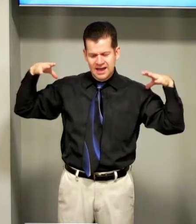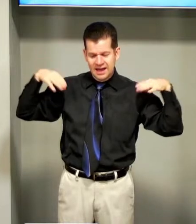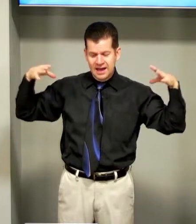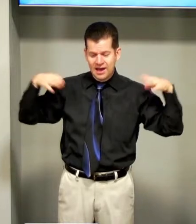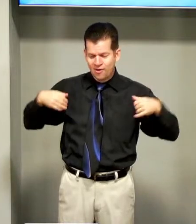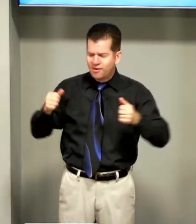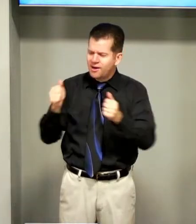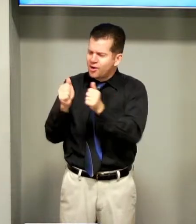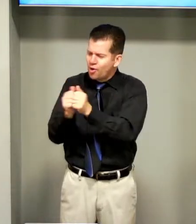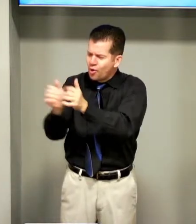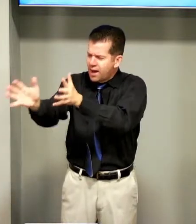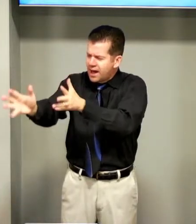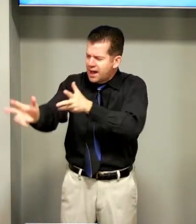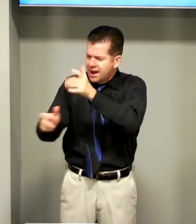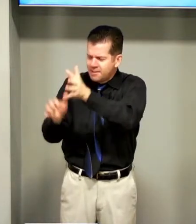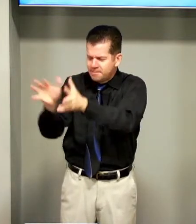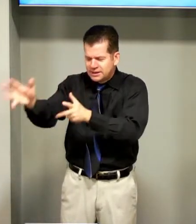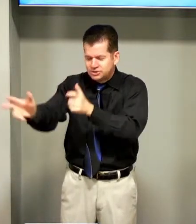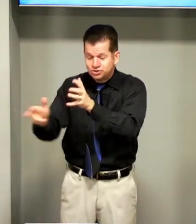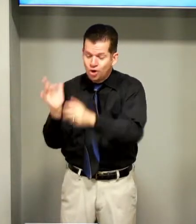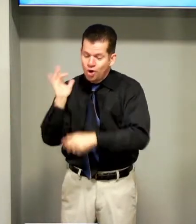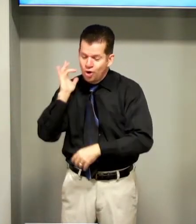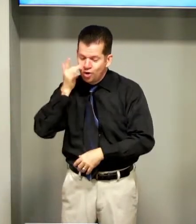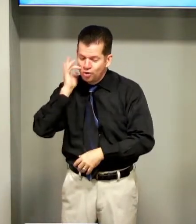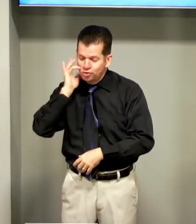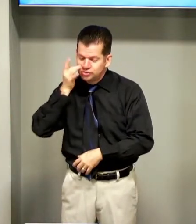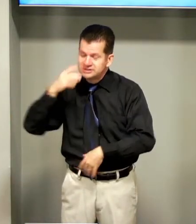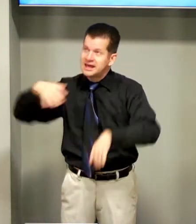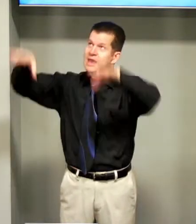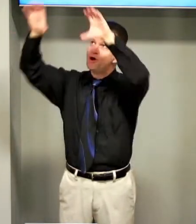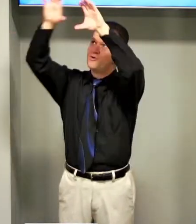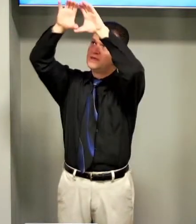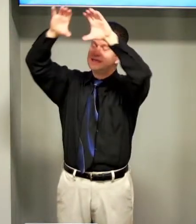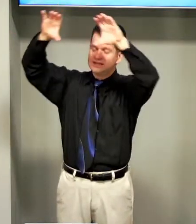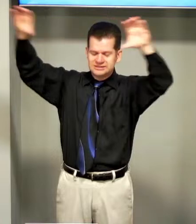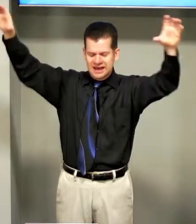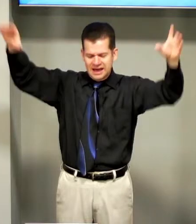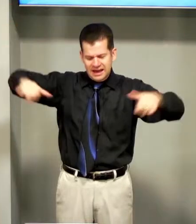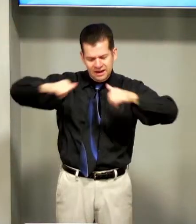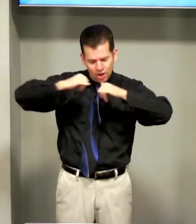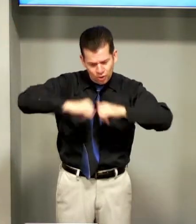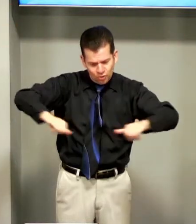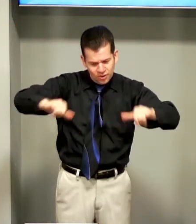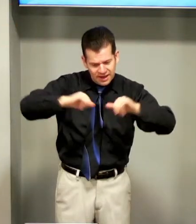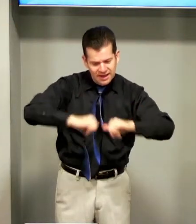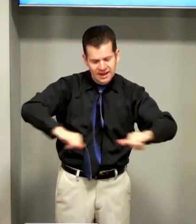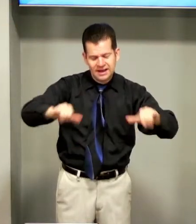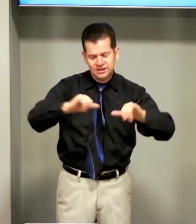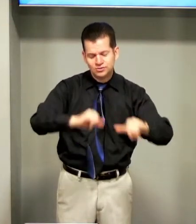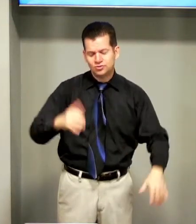Com arpas de ouro o céu risar Com canto